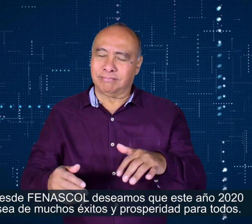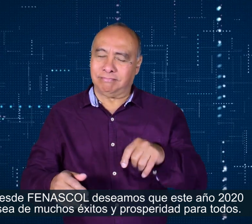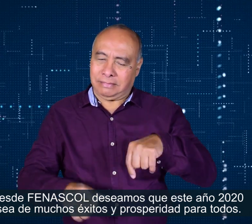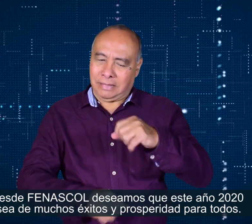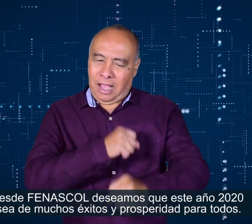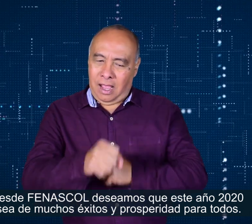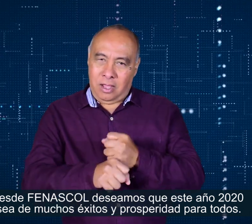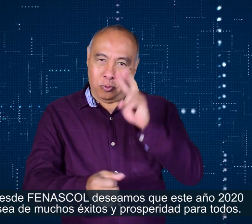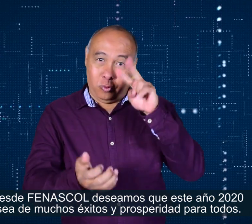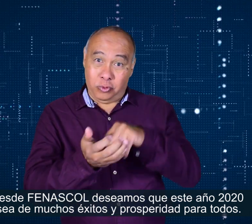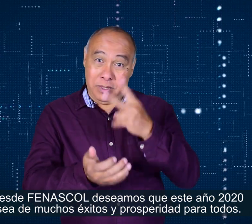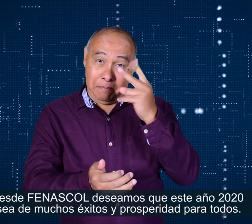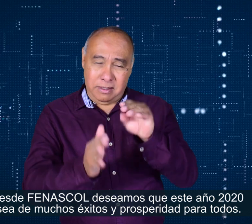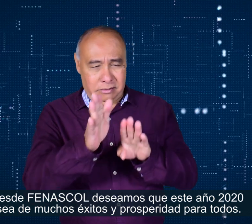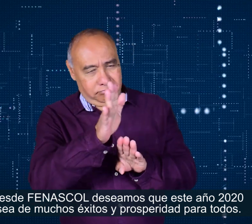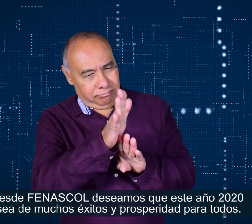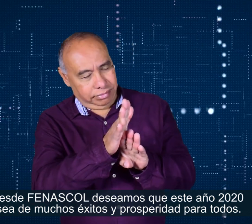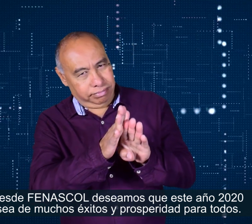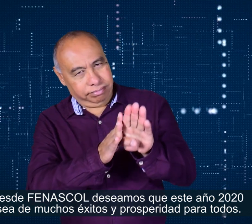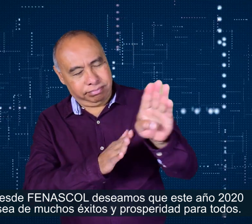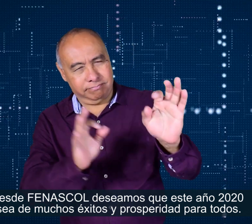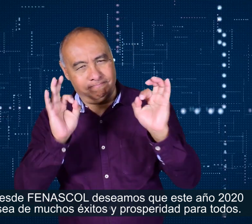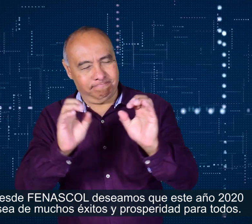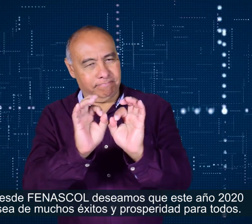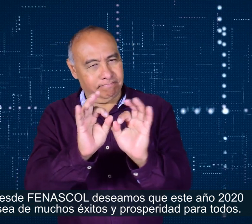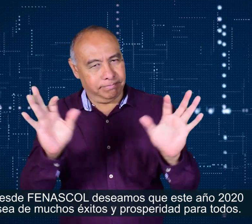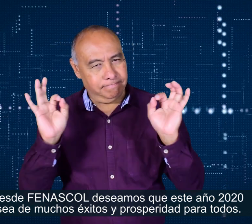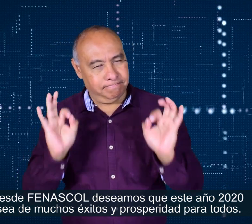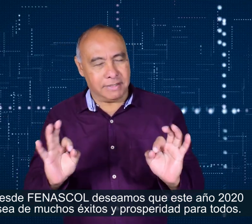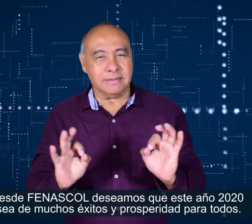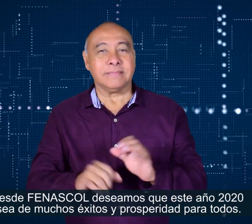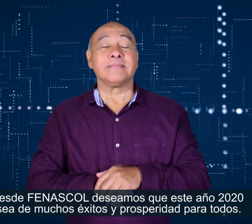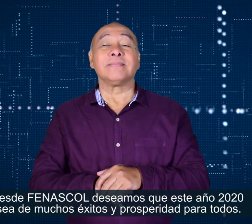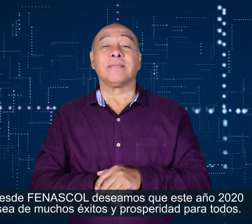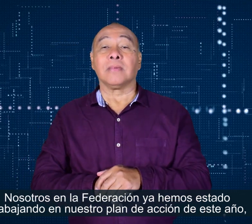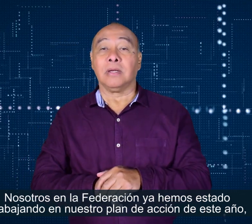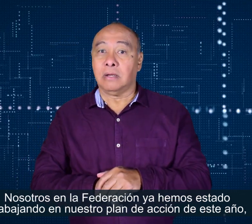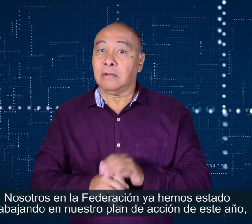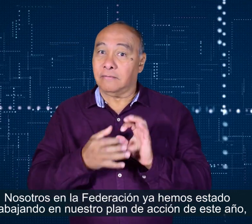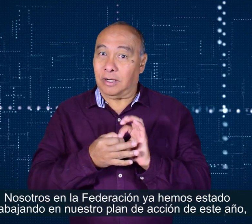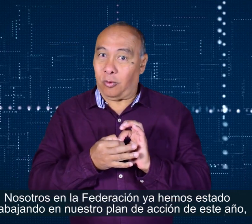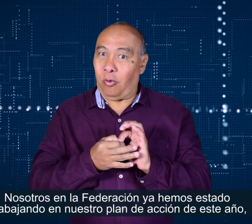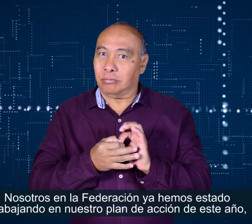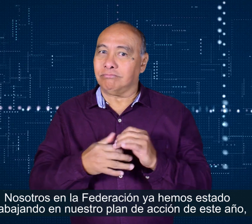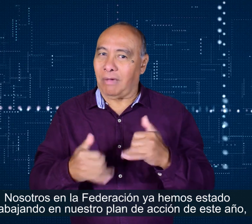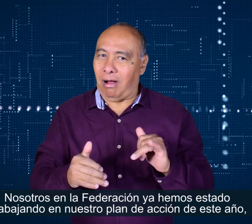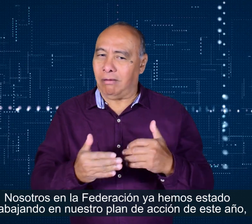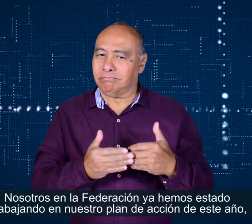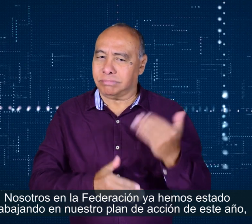2020 sea de muchos éxitos y prosperidad para todos. Nosotros en la Federación